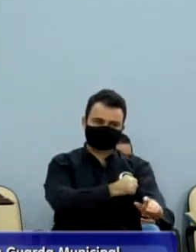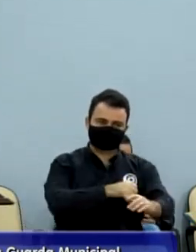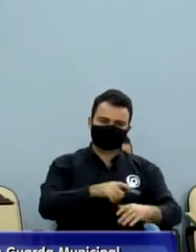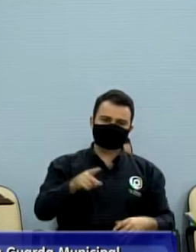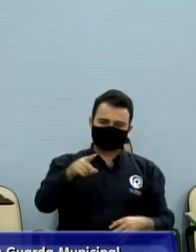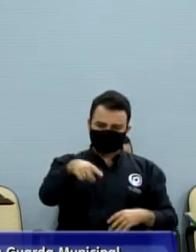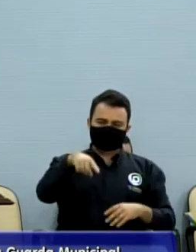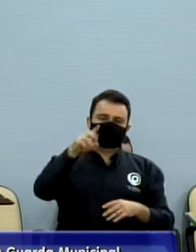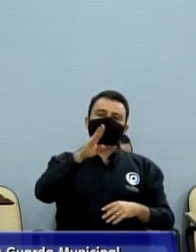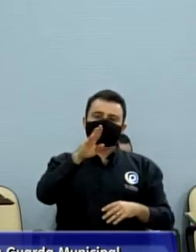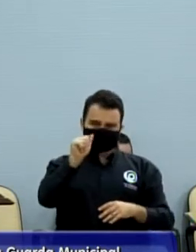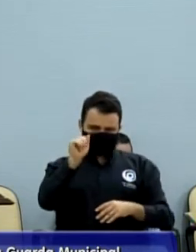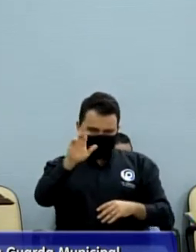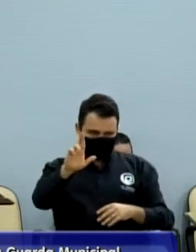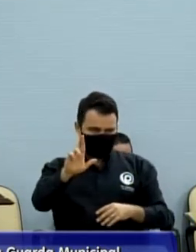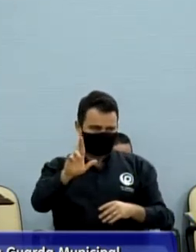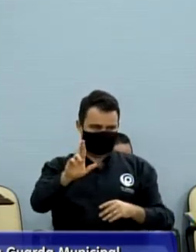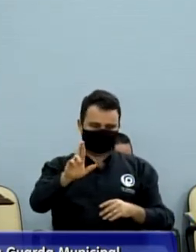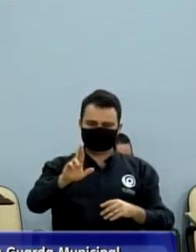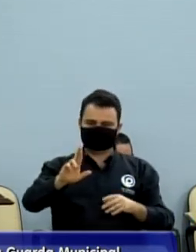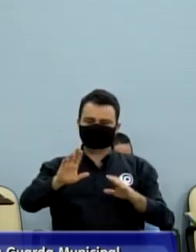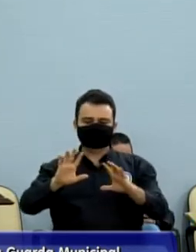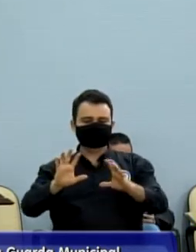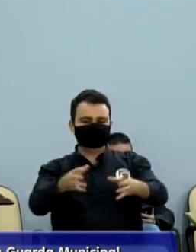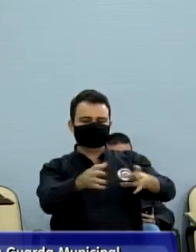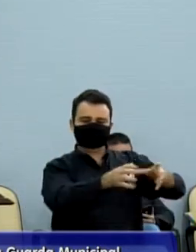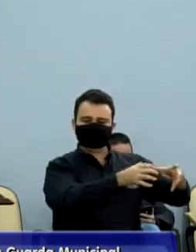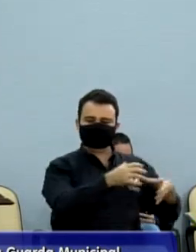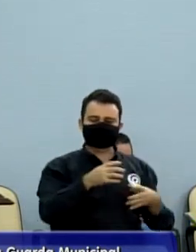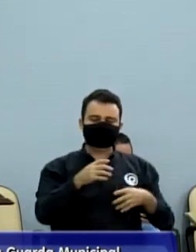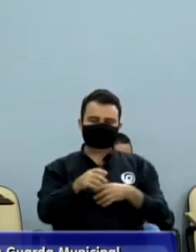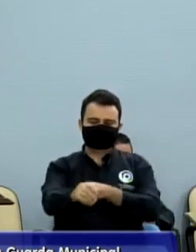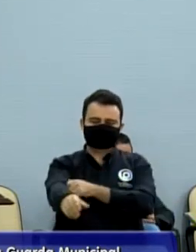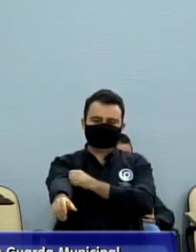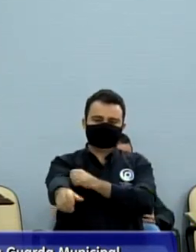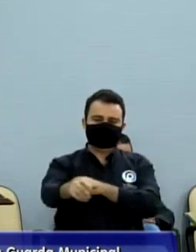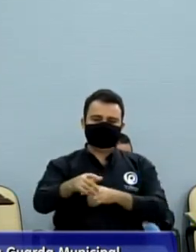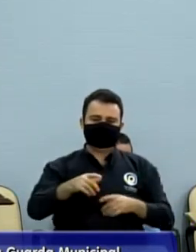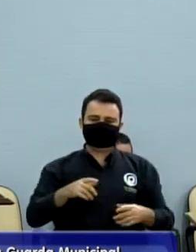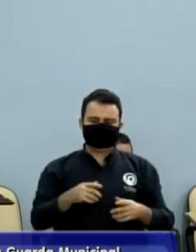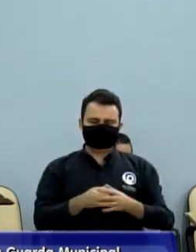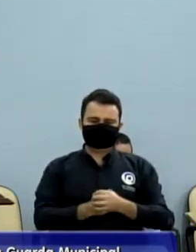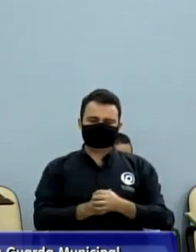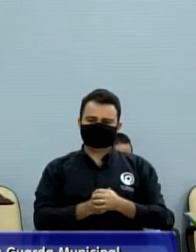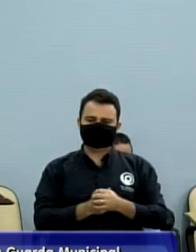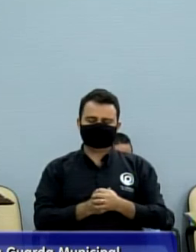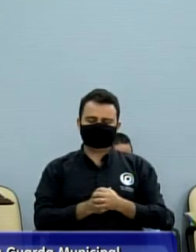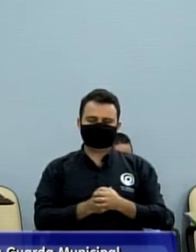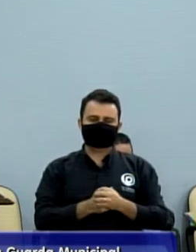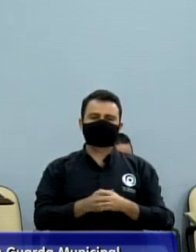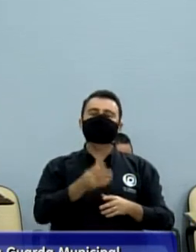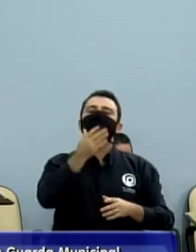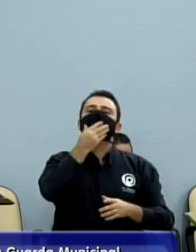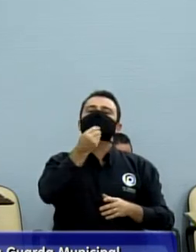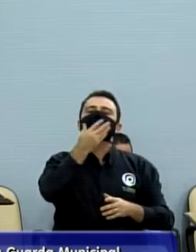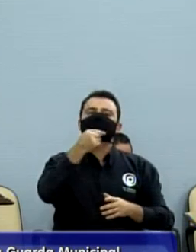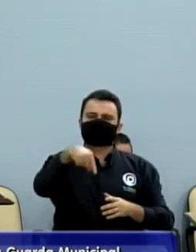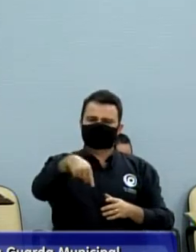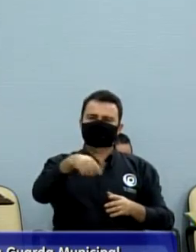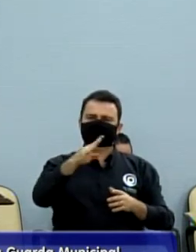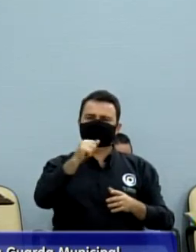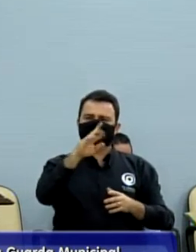também, foi o tricampeão, o Bar do Cidinho. Para quem não conhece, aqui na Anchieta, subindo ali a